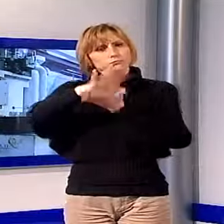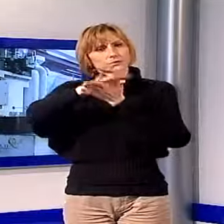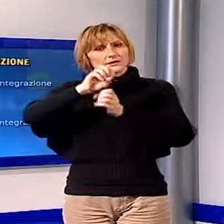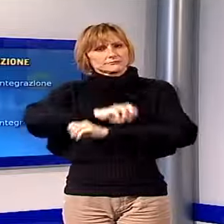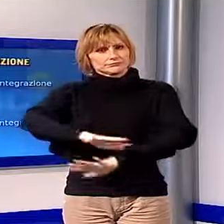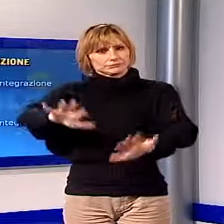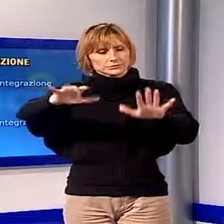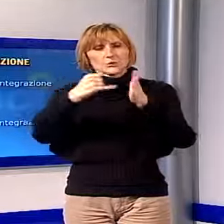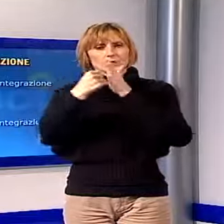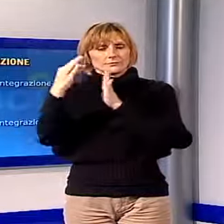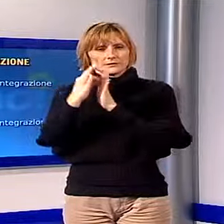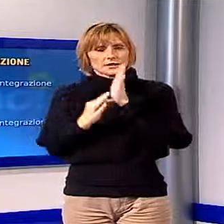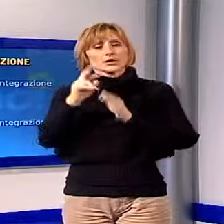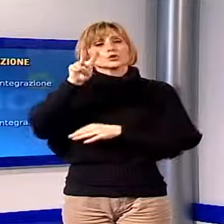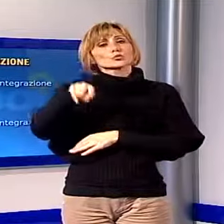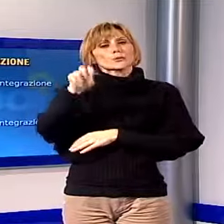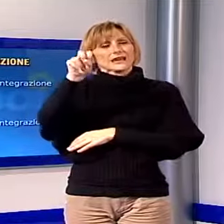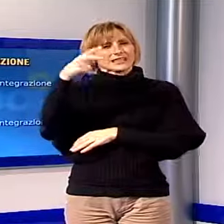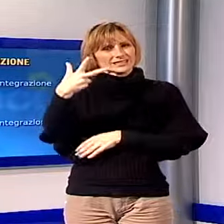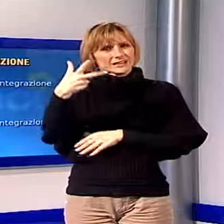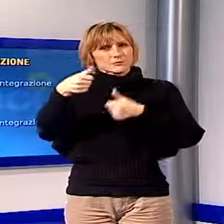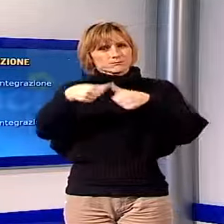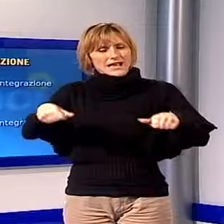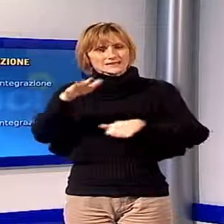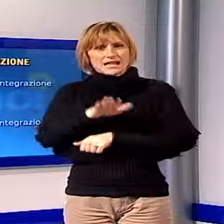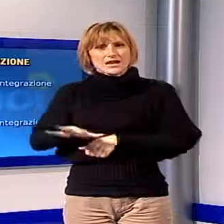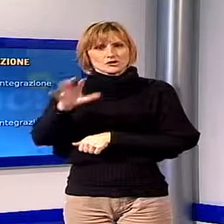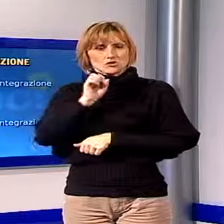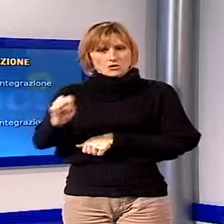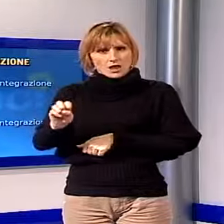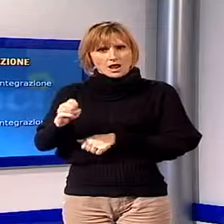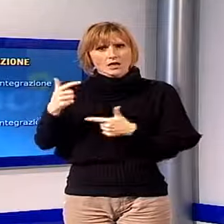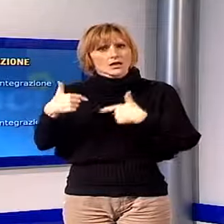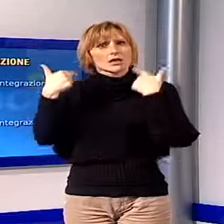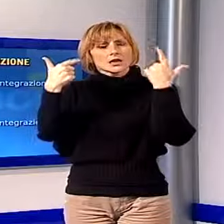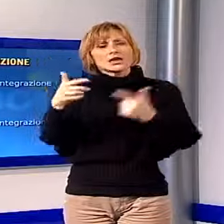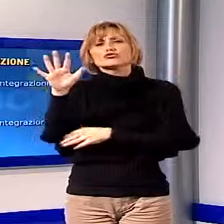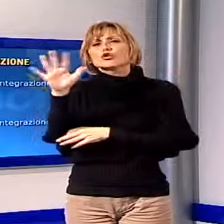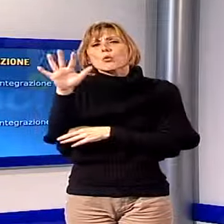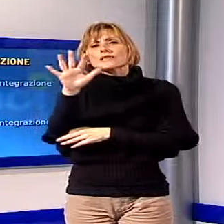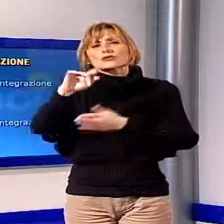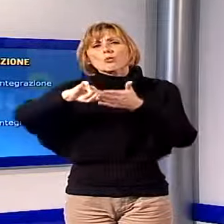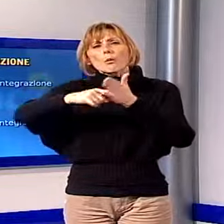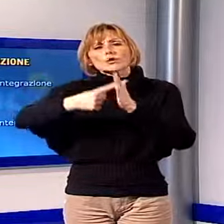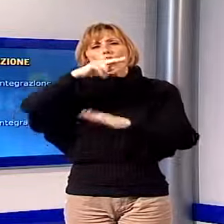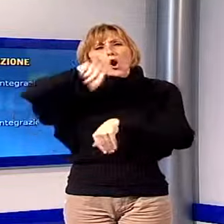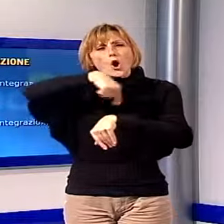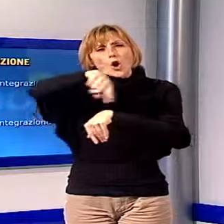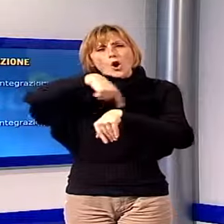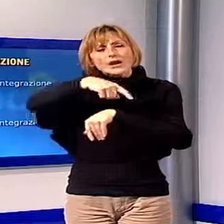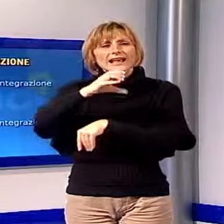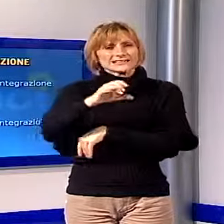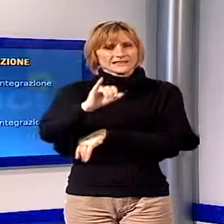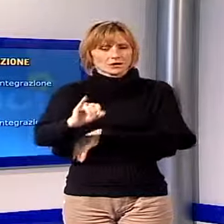dell'Inps. Nel 2013 su base regionale sono state erogate oltre 55 milioni di ore di cassa